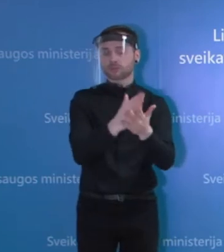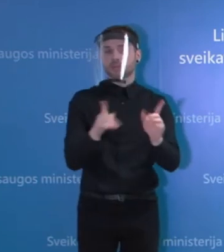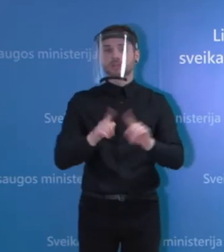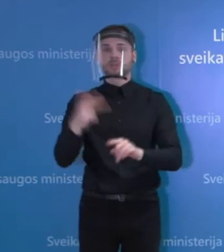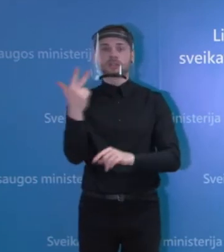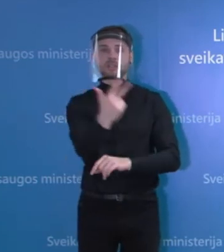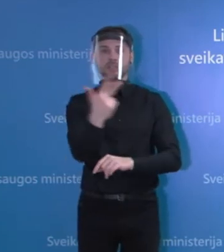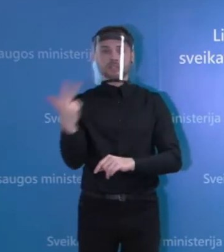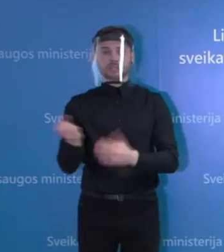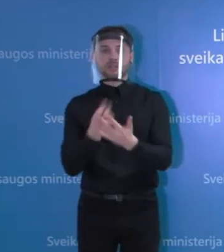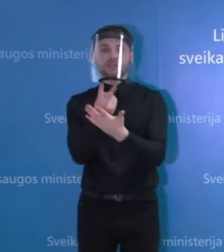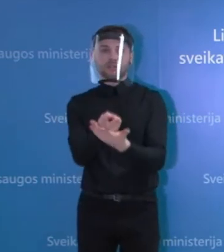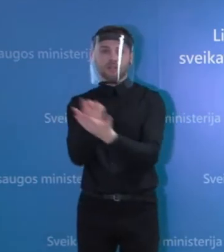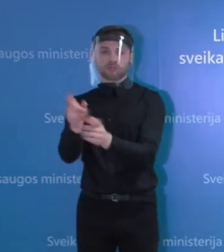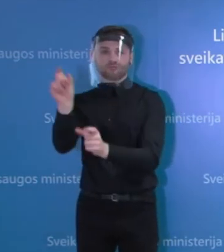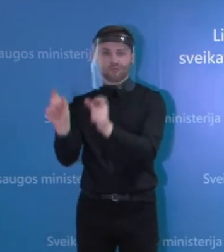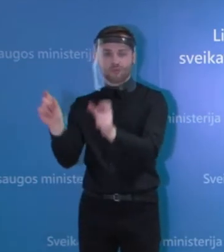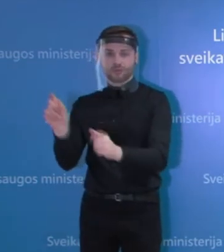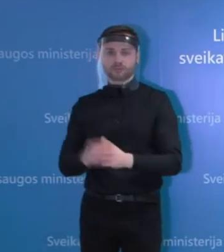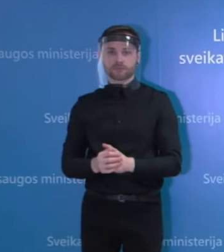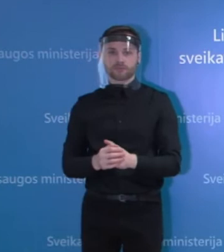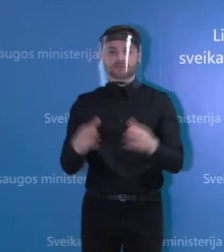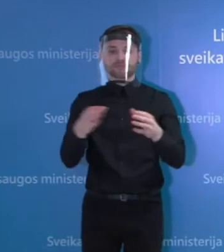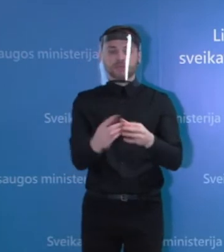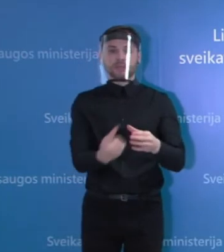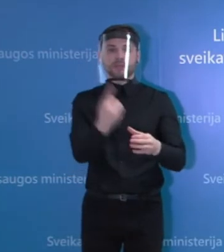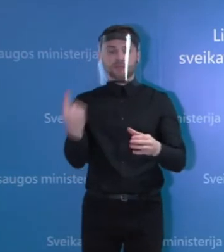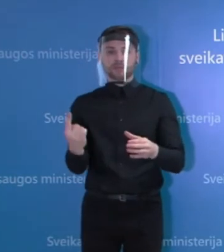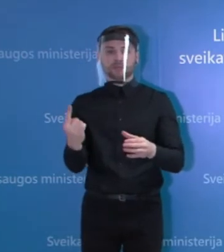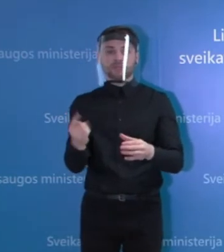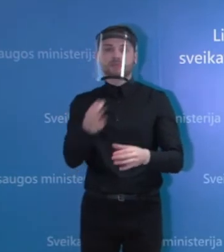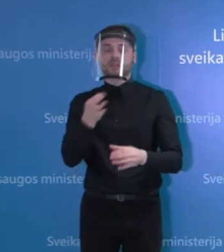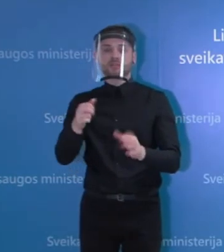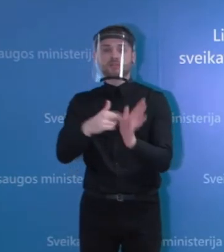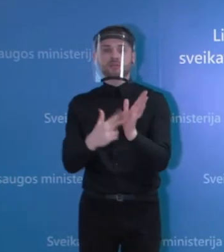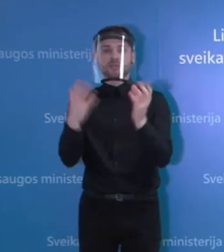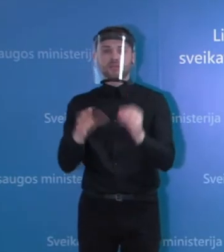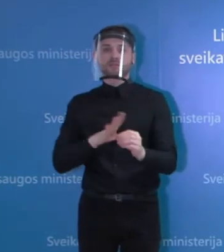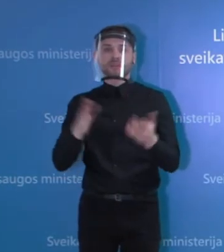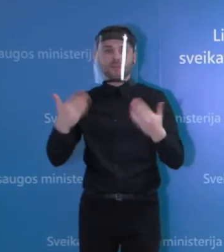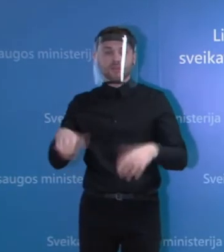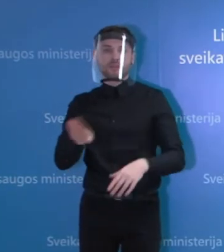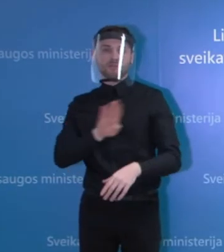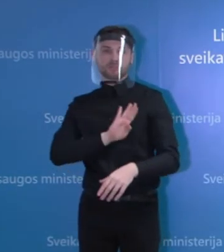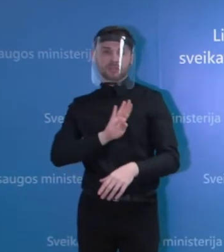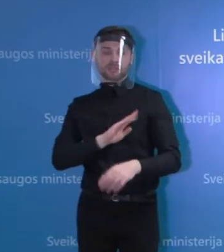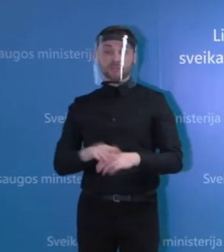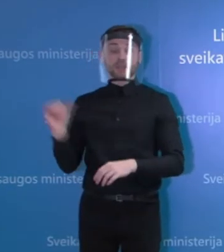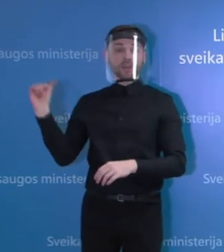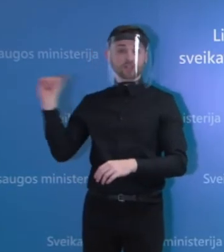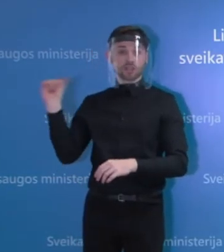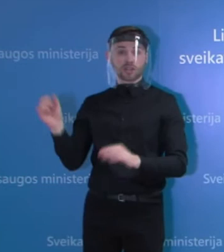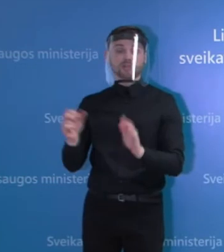33 jo pacientai. Vienas iš pacientų dėja valandžio 18 dieną mirė. Šeštadienį